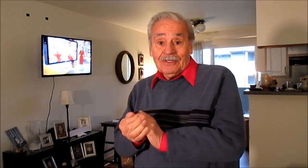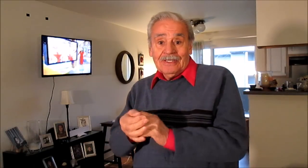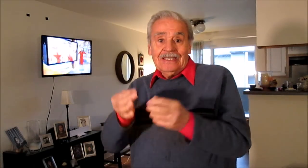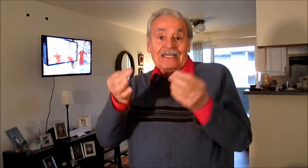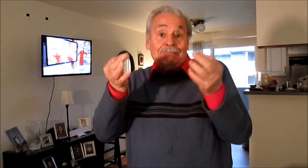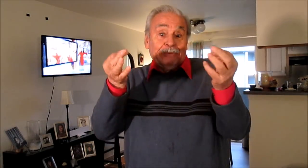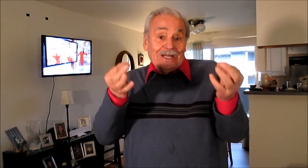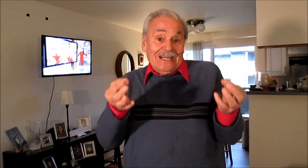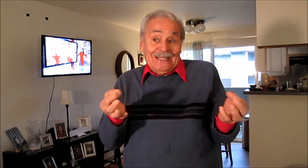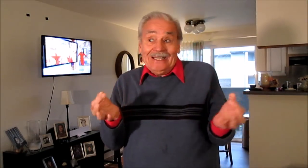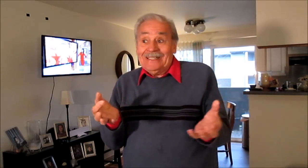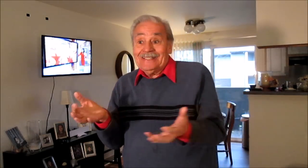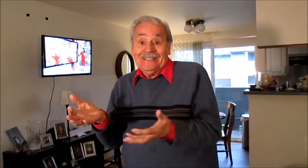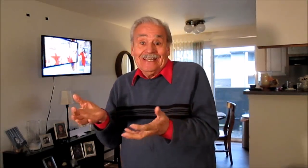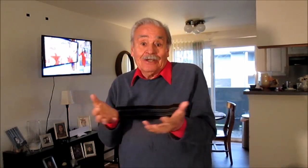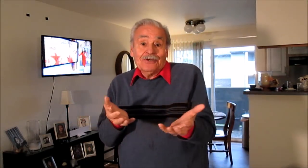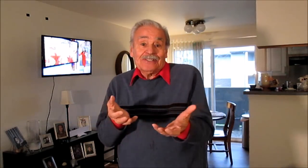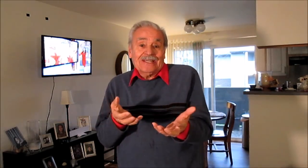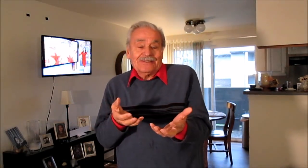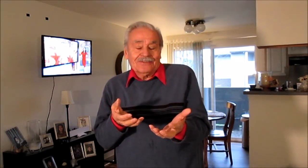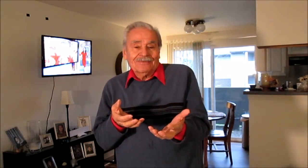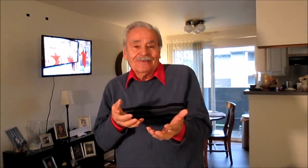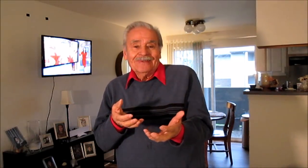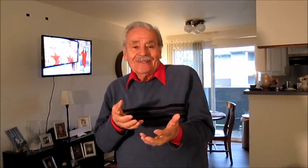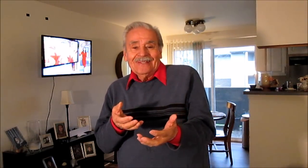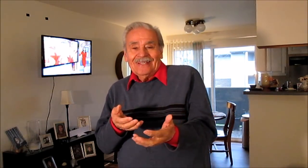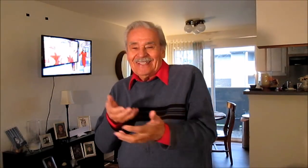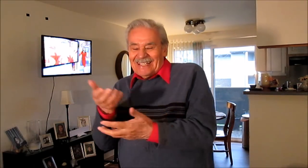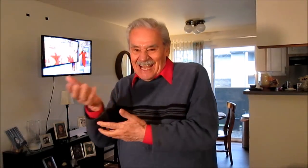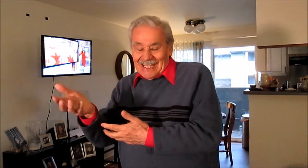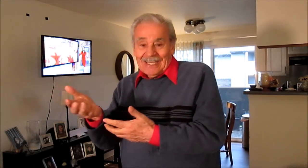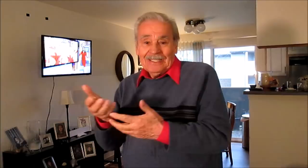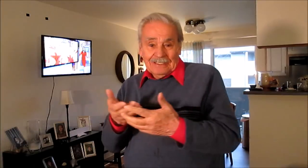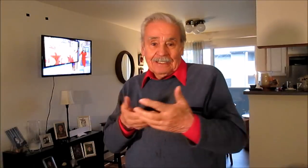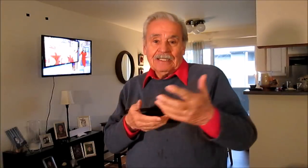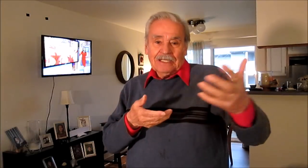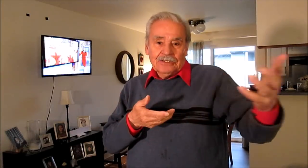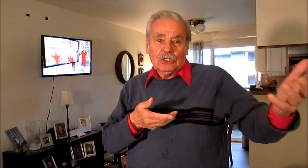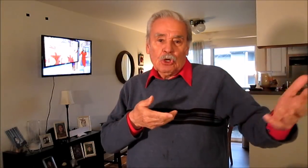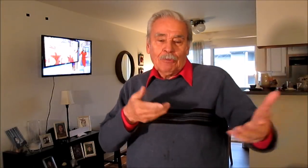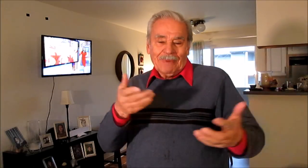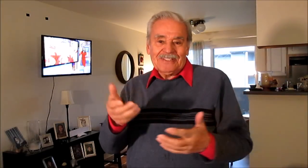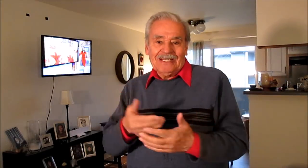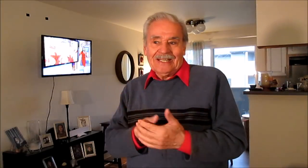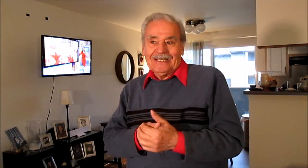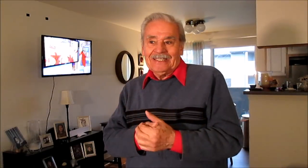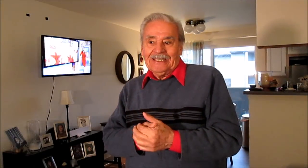y por el análisis de las cosas que son extrañas dentro de lo que pasa en la Argentina,